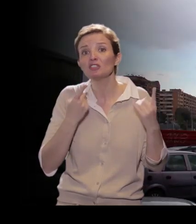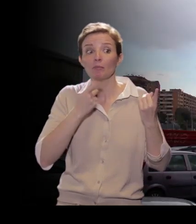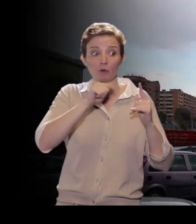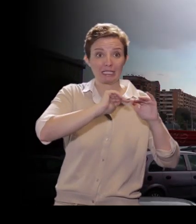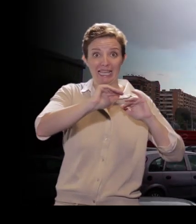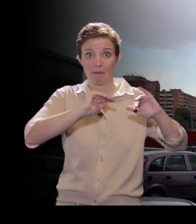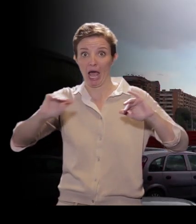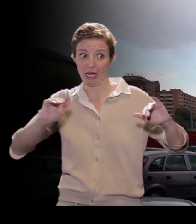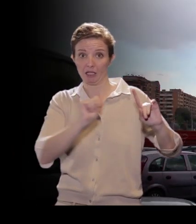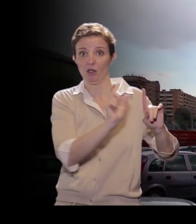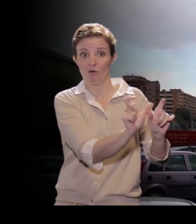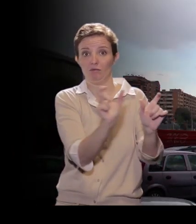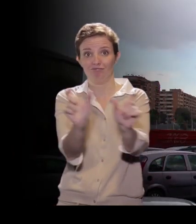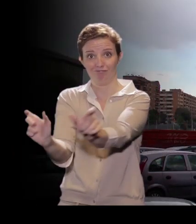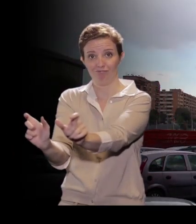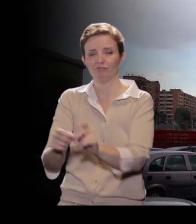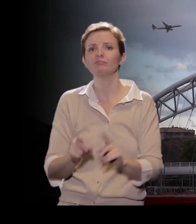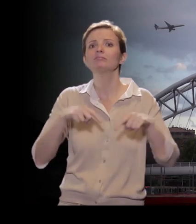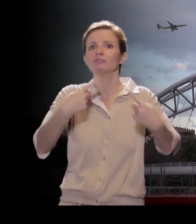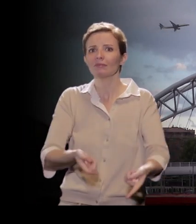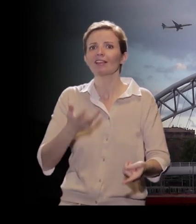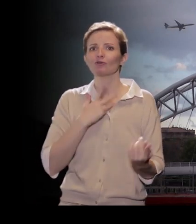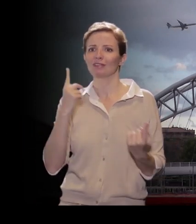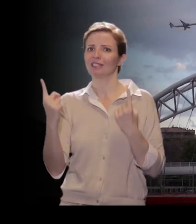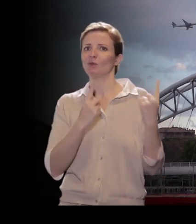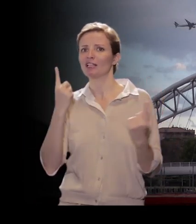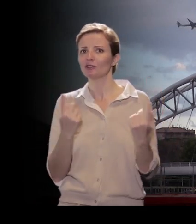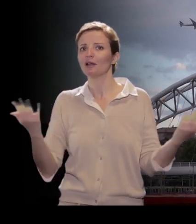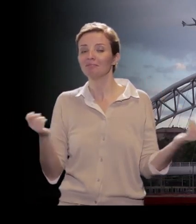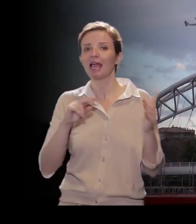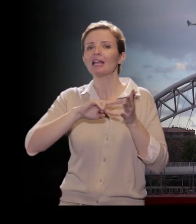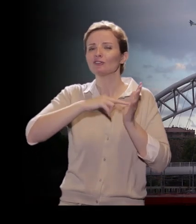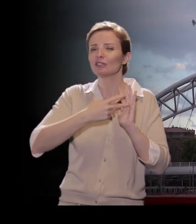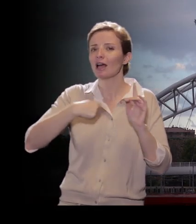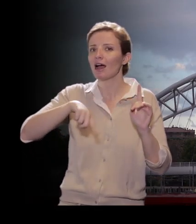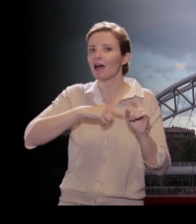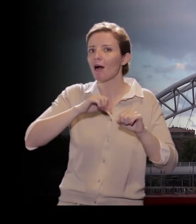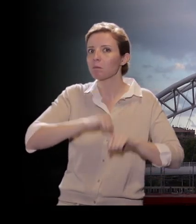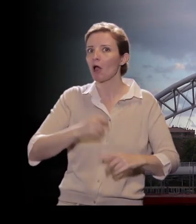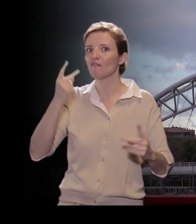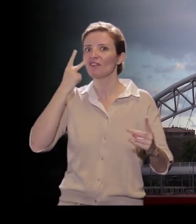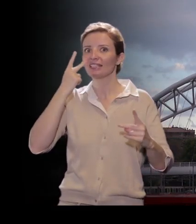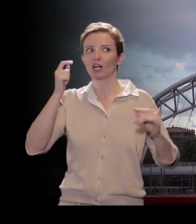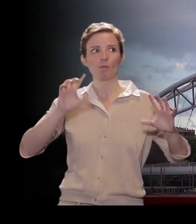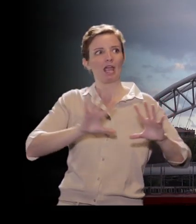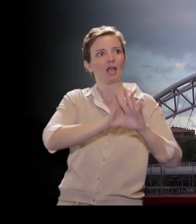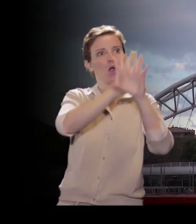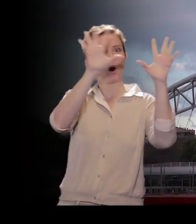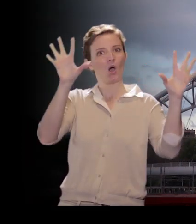Ci sono poi situazioni in cui addirittura l'ingegneria la riusciamo a vedere un po' con tutte le sue anime. Pensiamo ad un